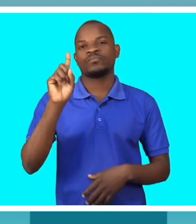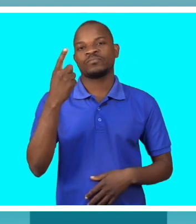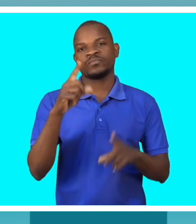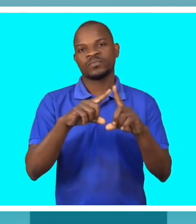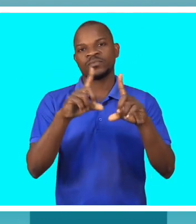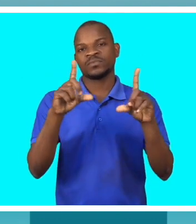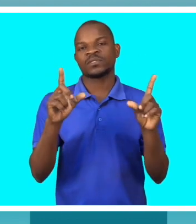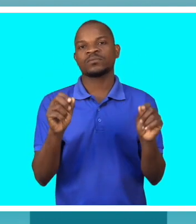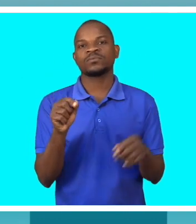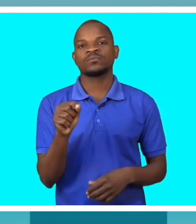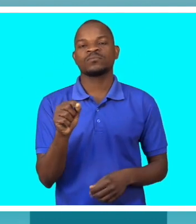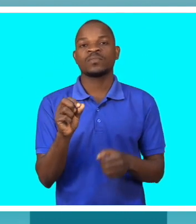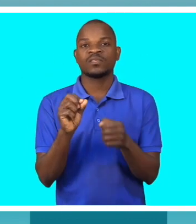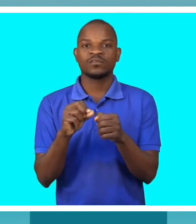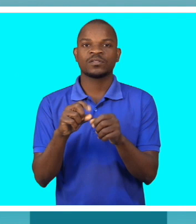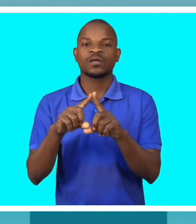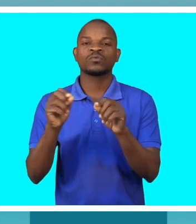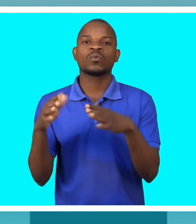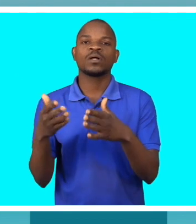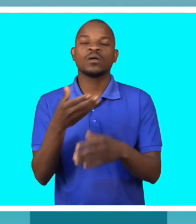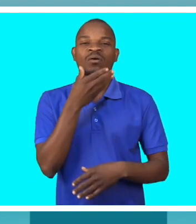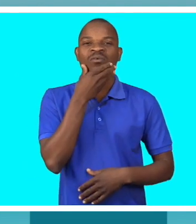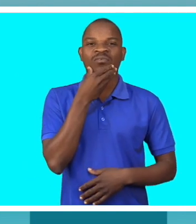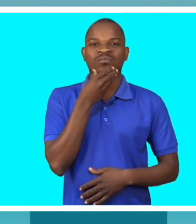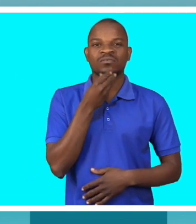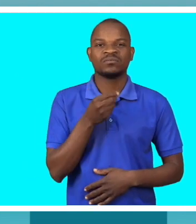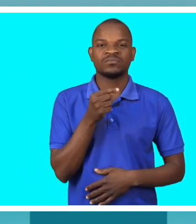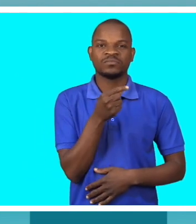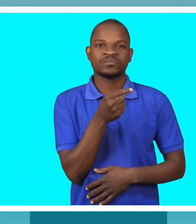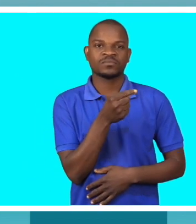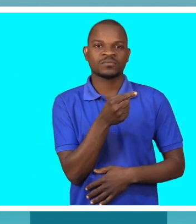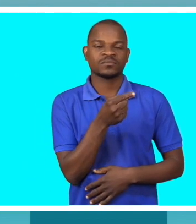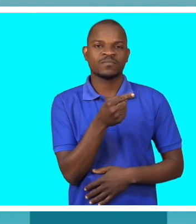realmente fazer com que aquele homem não tenha um